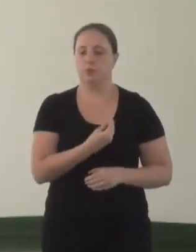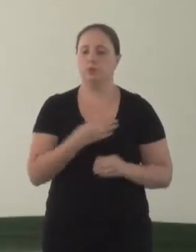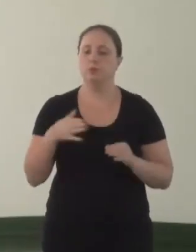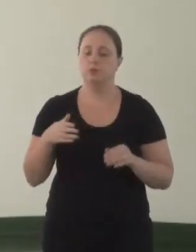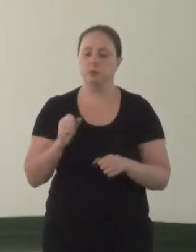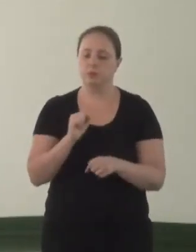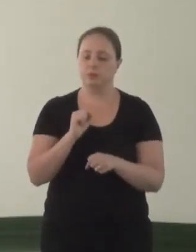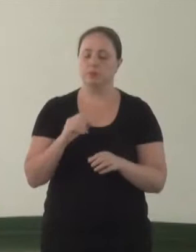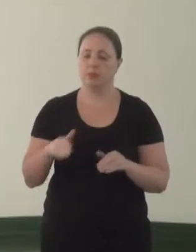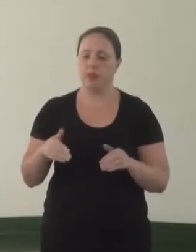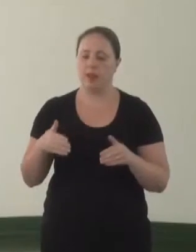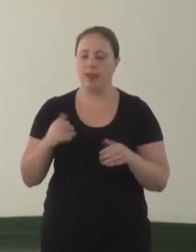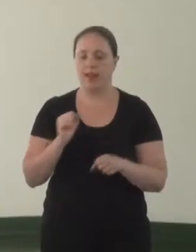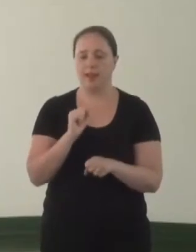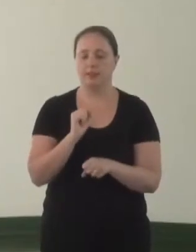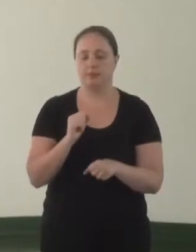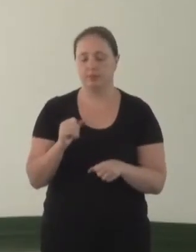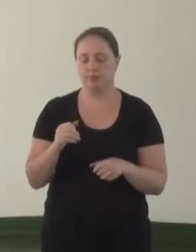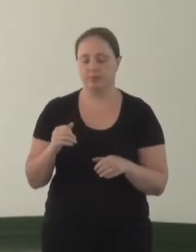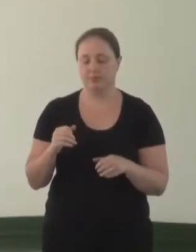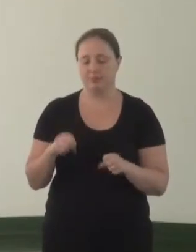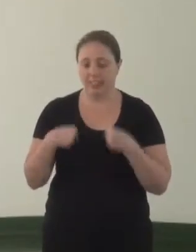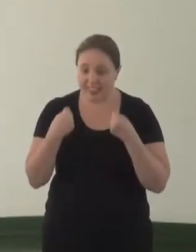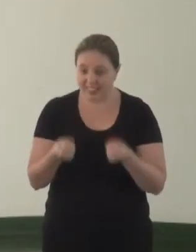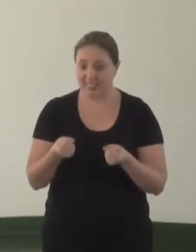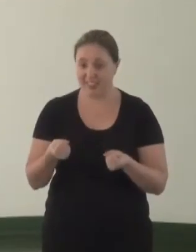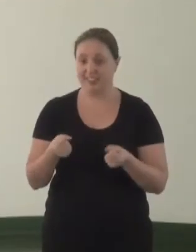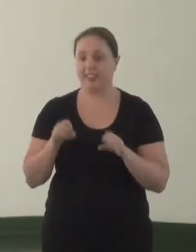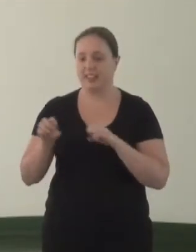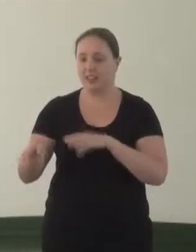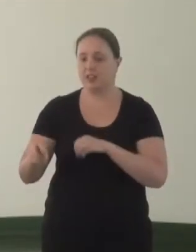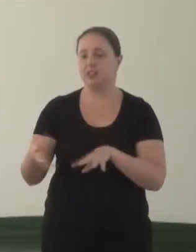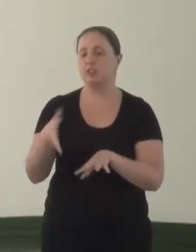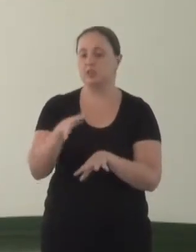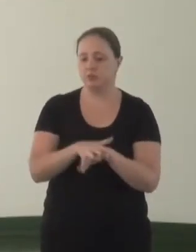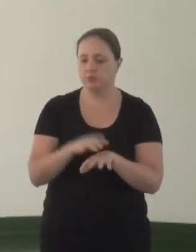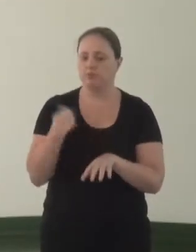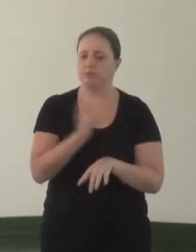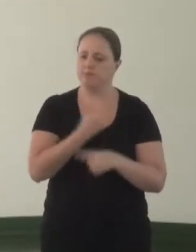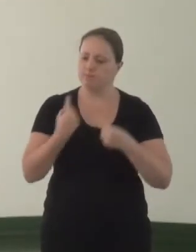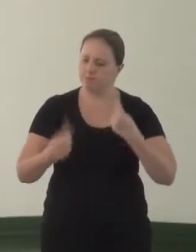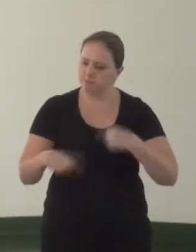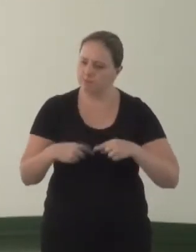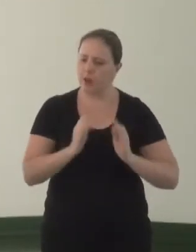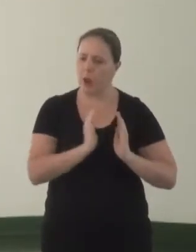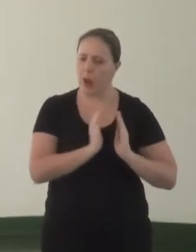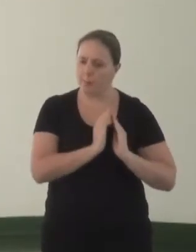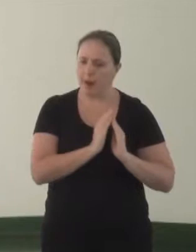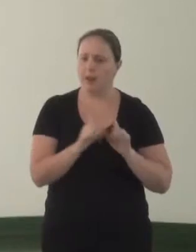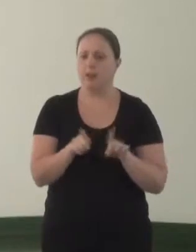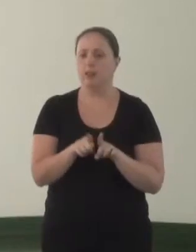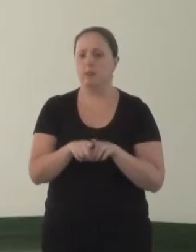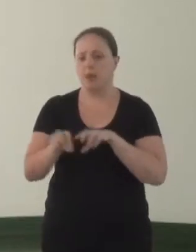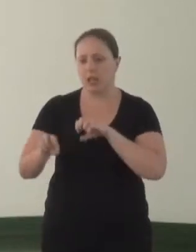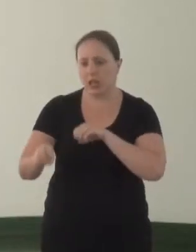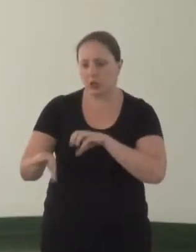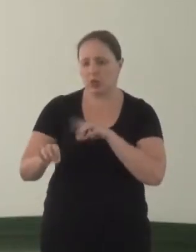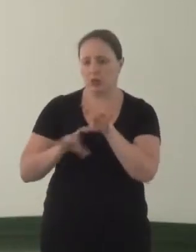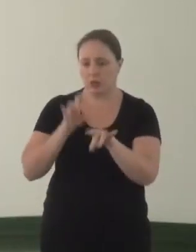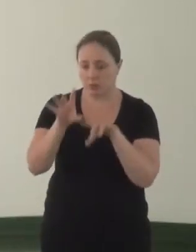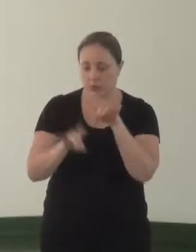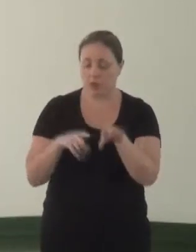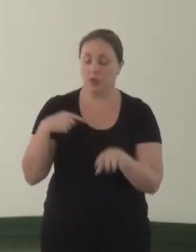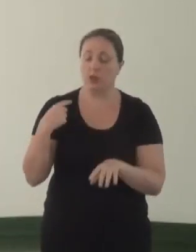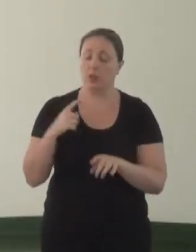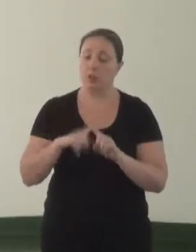educação inclusiva. A gente debateu muito a questão das APAES, né? Da educação especial, né? Mas a